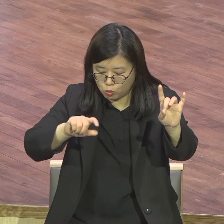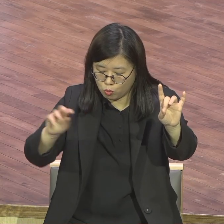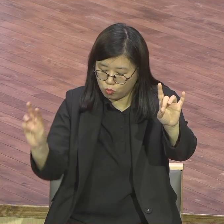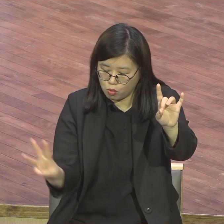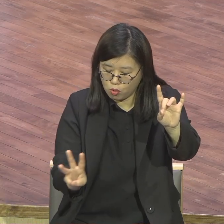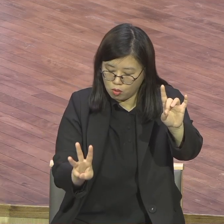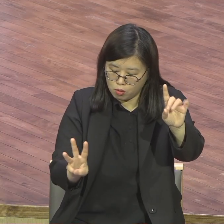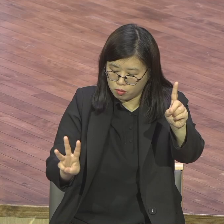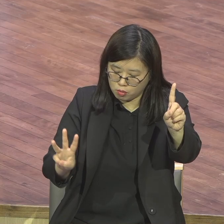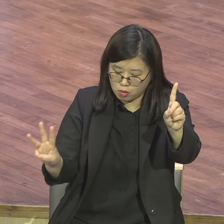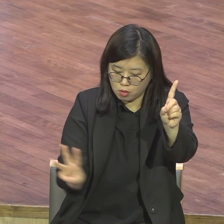인풋